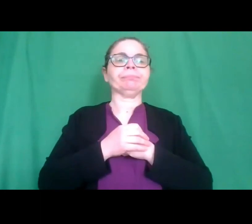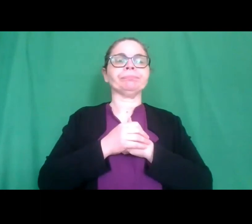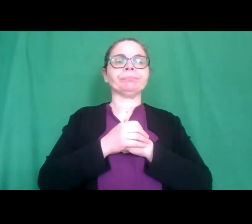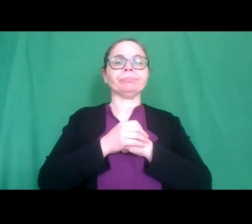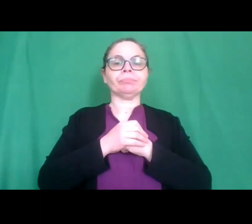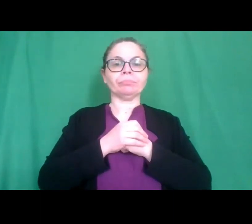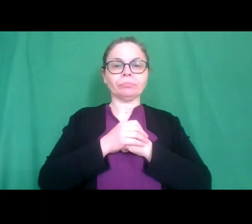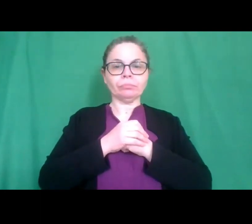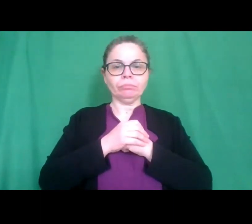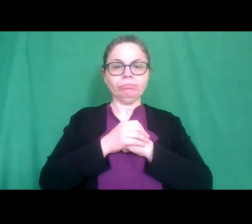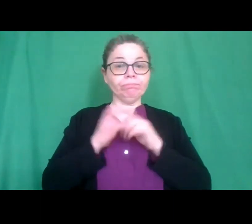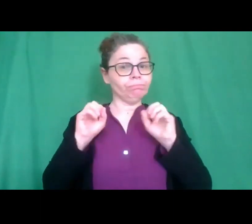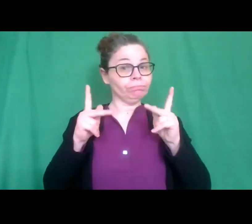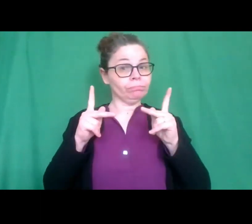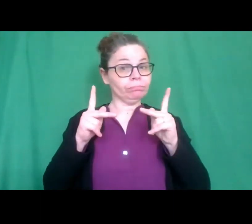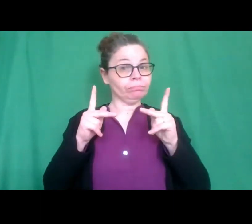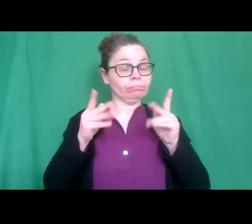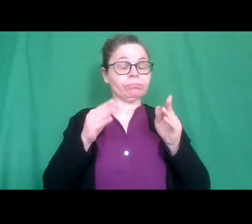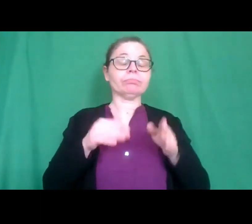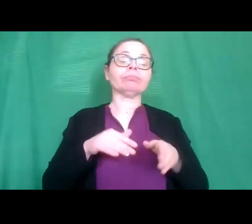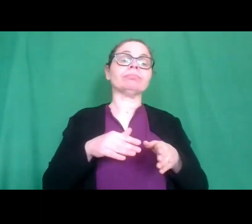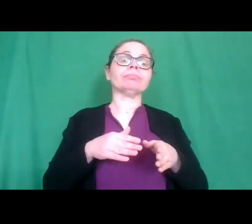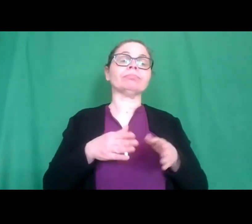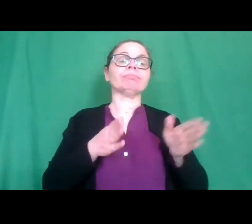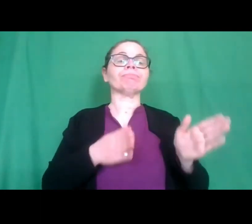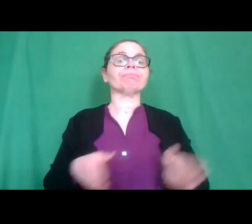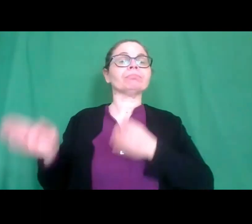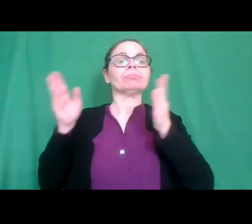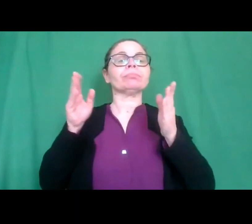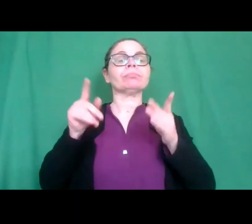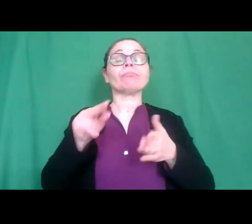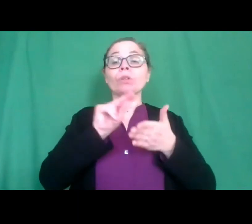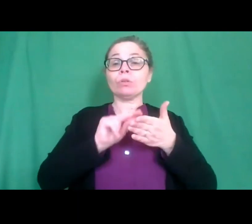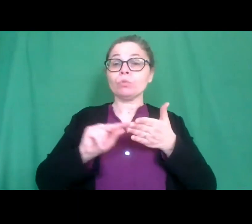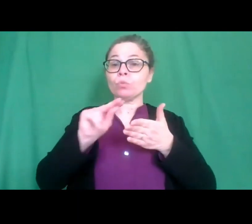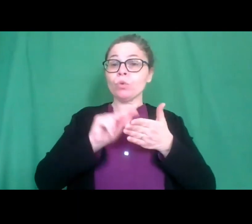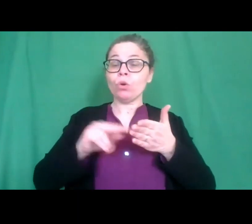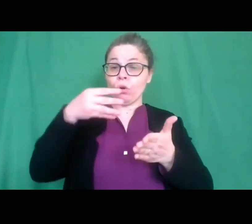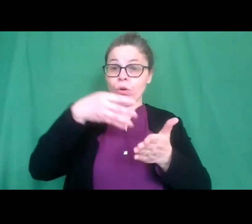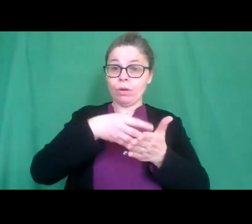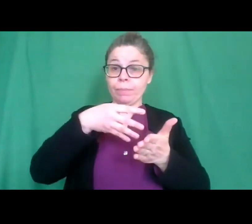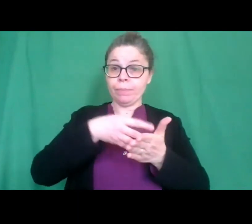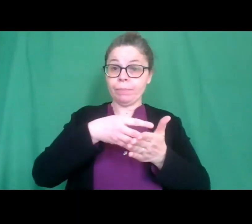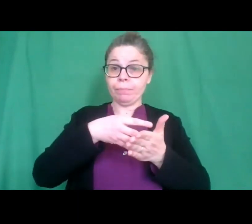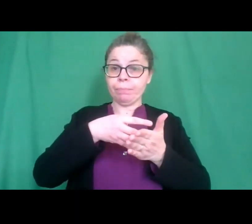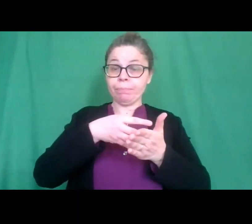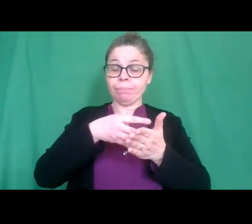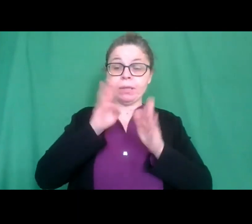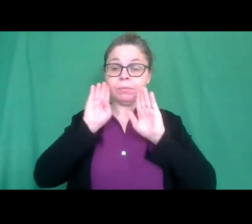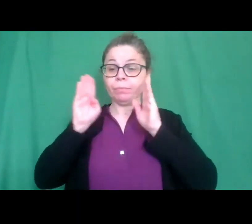ok passiamo adesso alla scuola secondaria di primo grado sezione